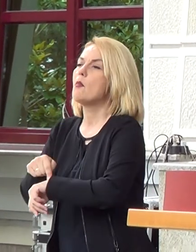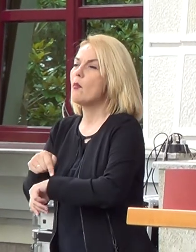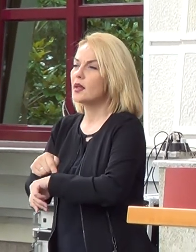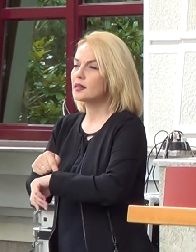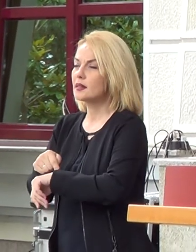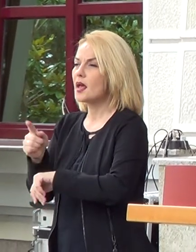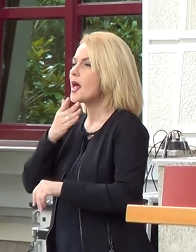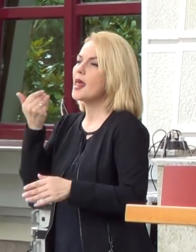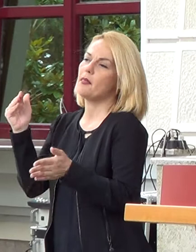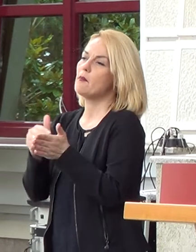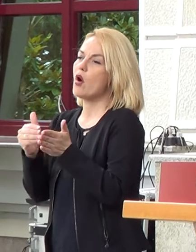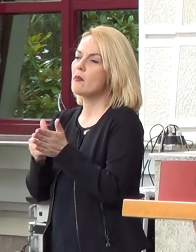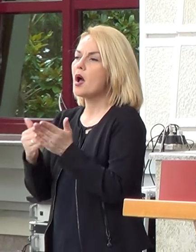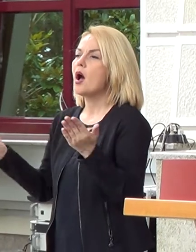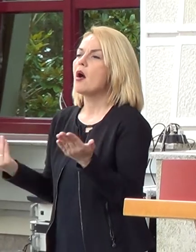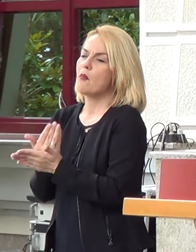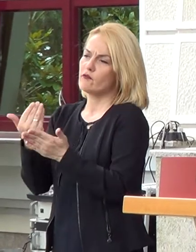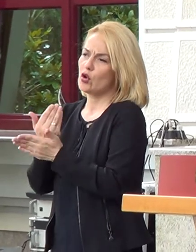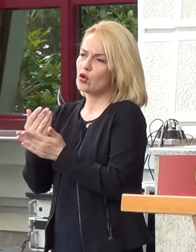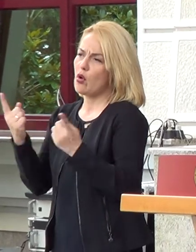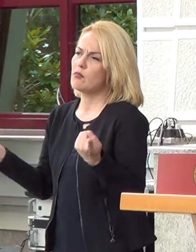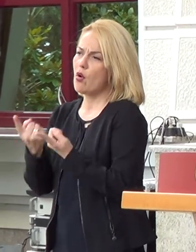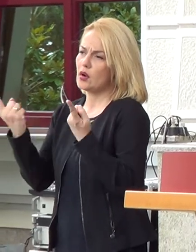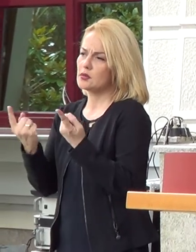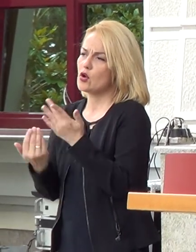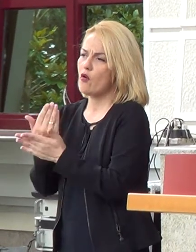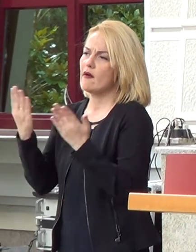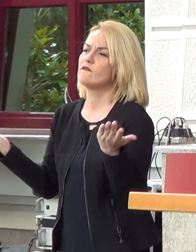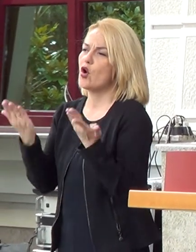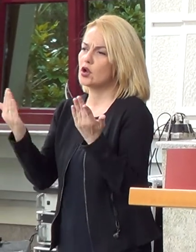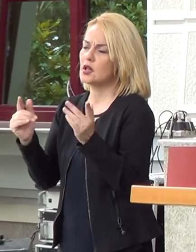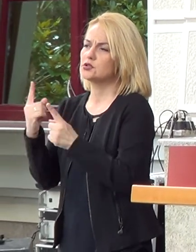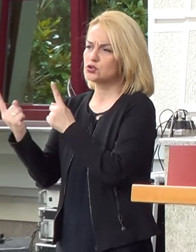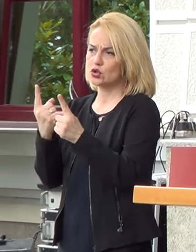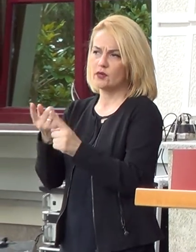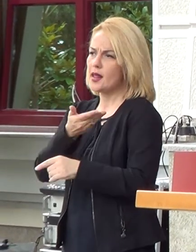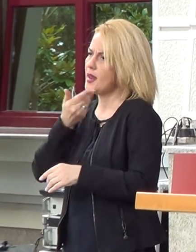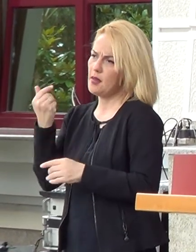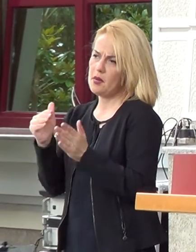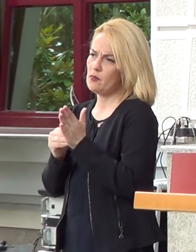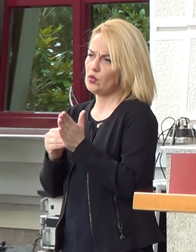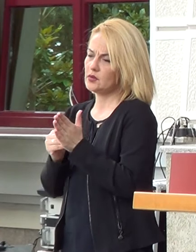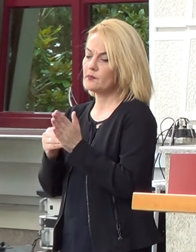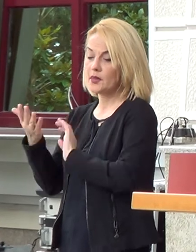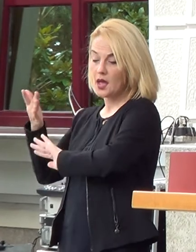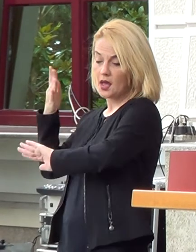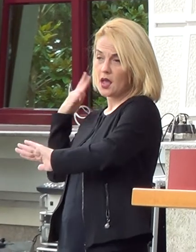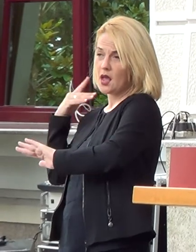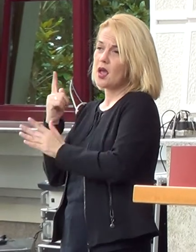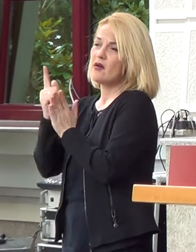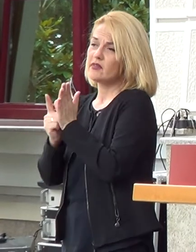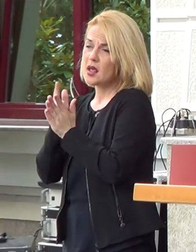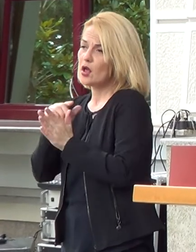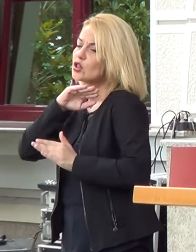нема потреба да прогласам нова повреди состојби. Според информациите од Владата, во извинато и од период се обезгледени